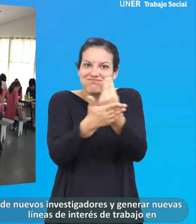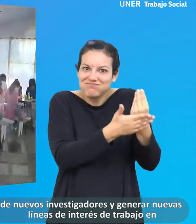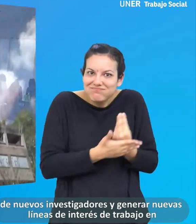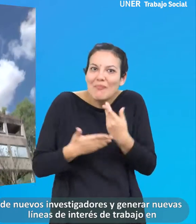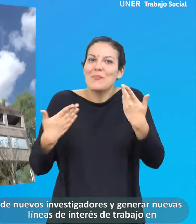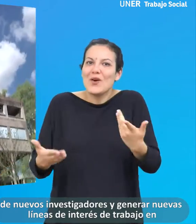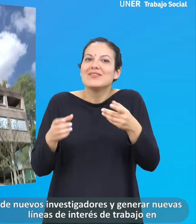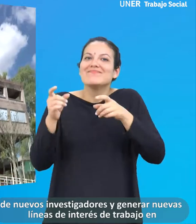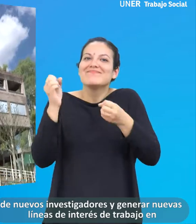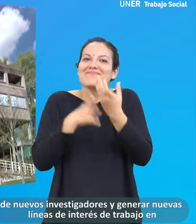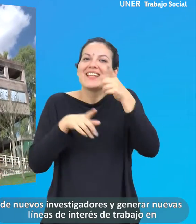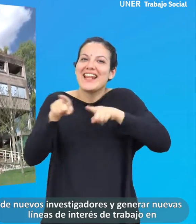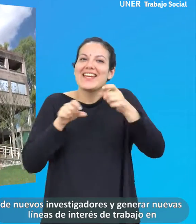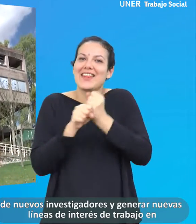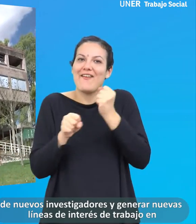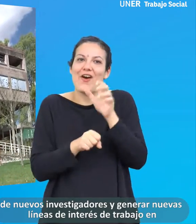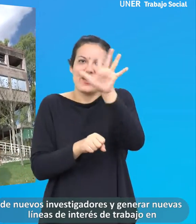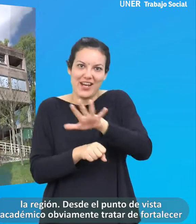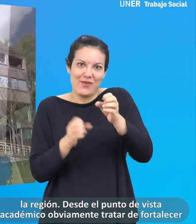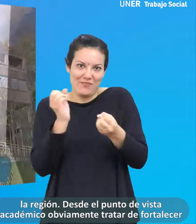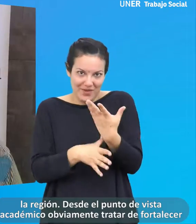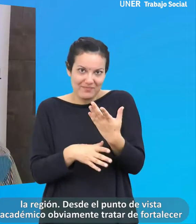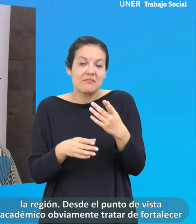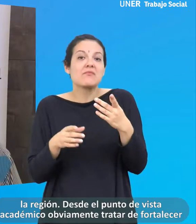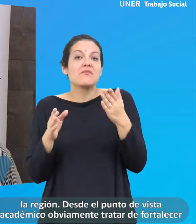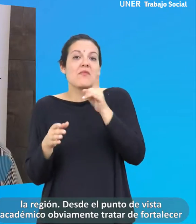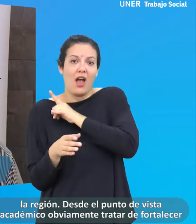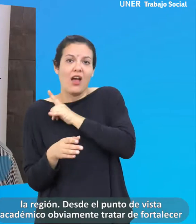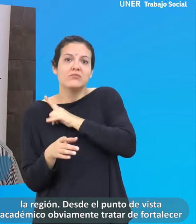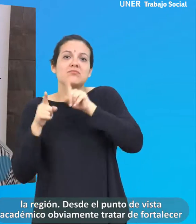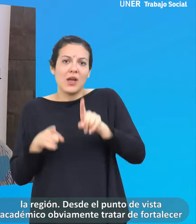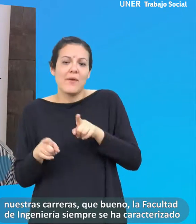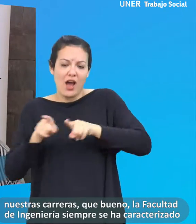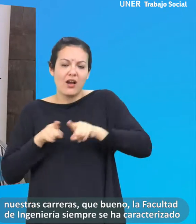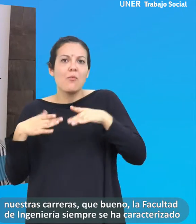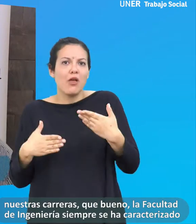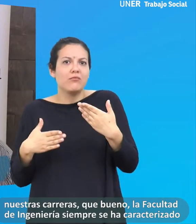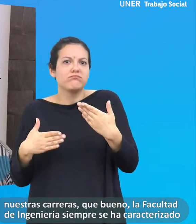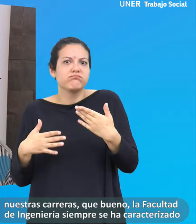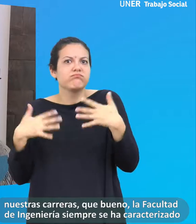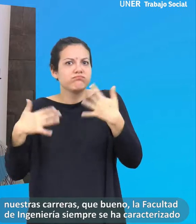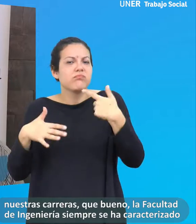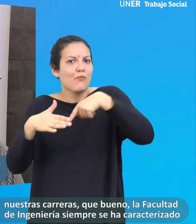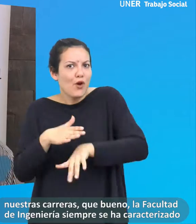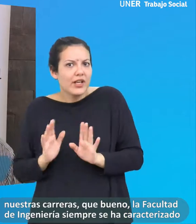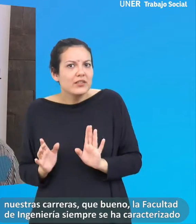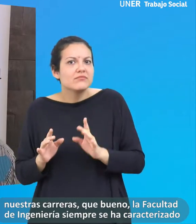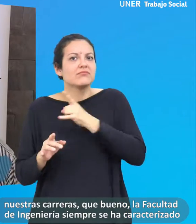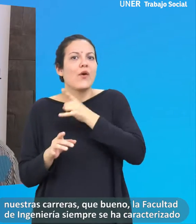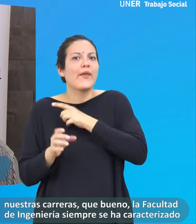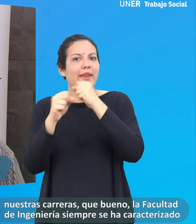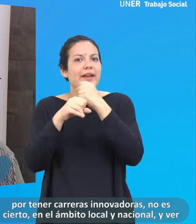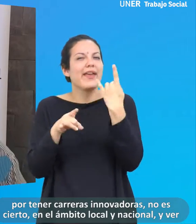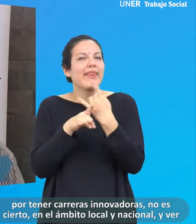generar nuevas líneas de interés de trabajo en la región. Desde el punto de vista académico, obviamente, tratar de fortalecer nuestras carreras. Entonces, bueno, la